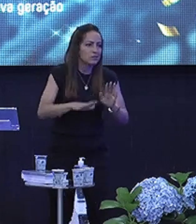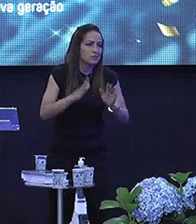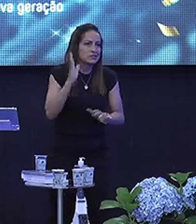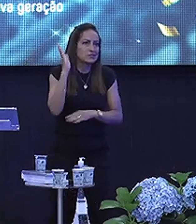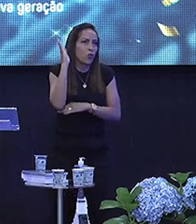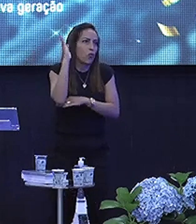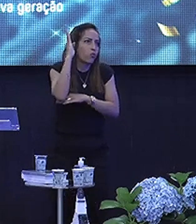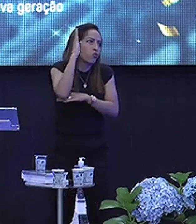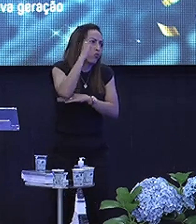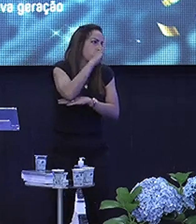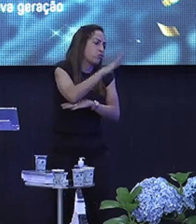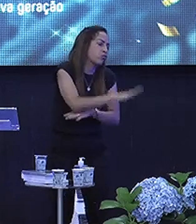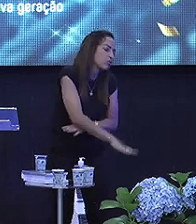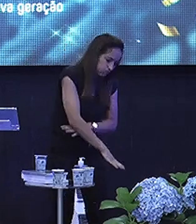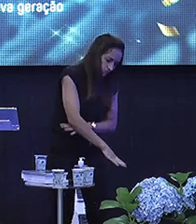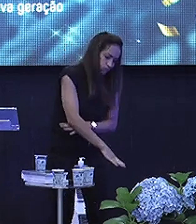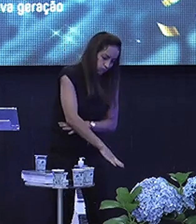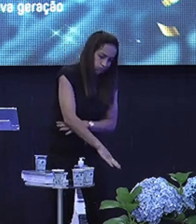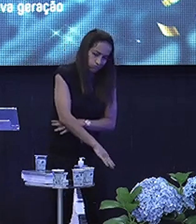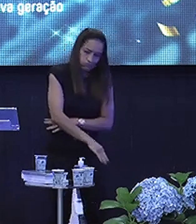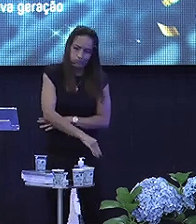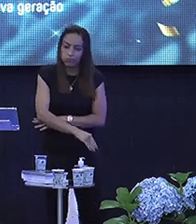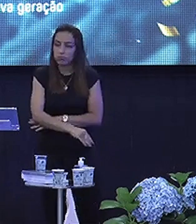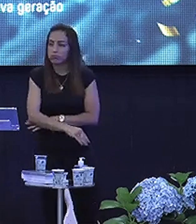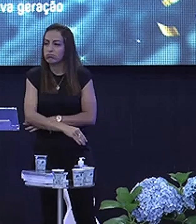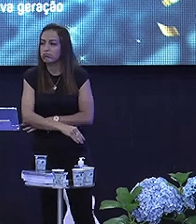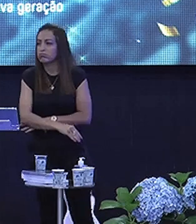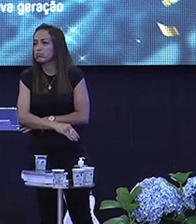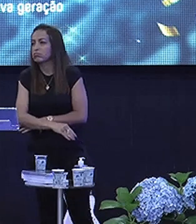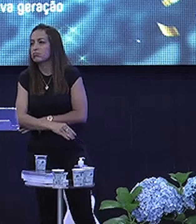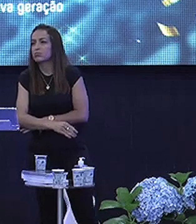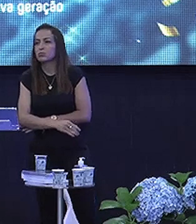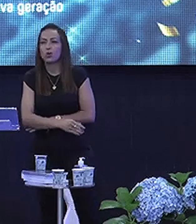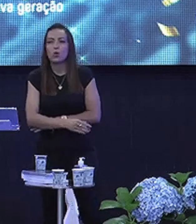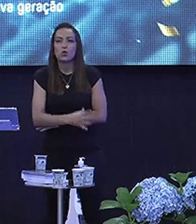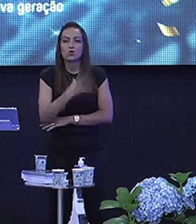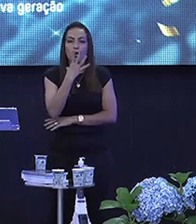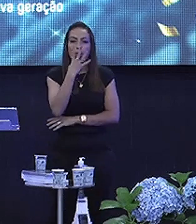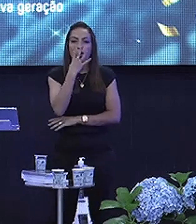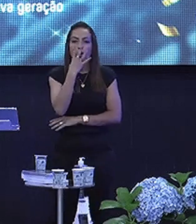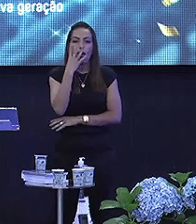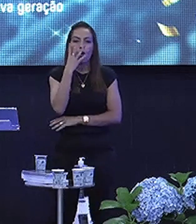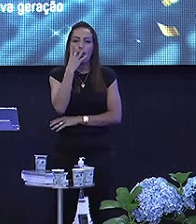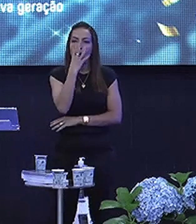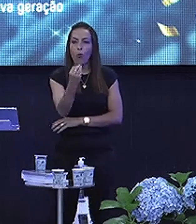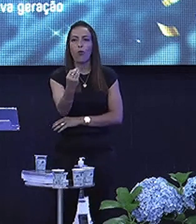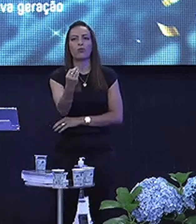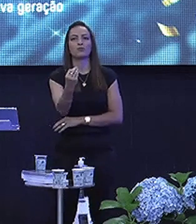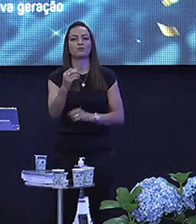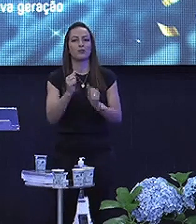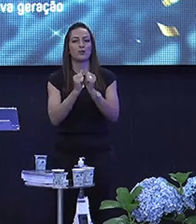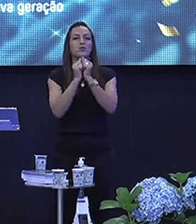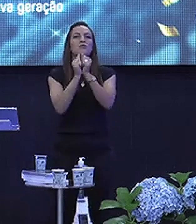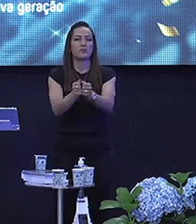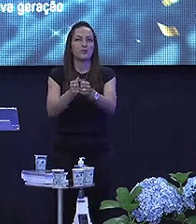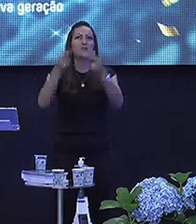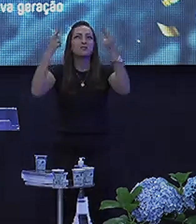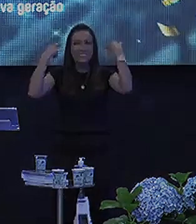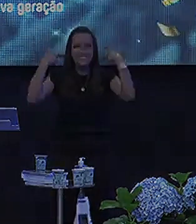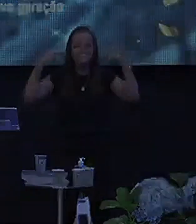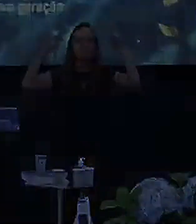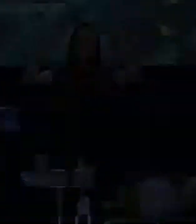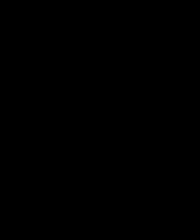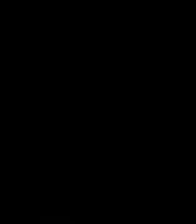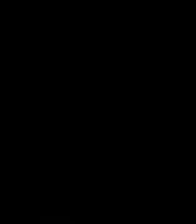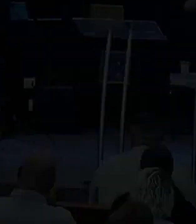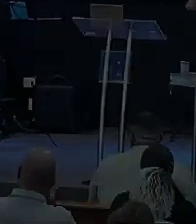inteira Aí você Coloca Os lobos No meio Das ovelhas Os caras Chegam lá No ouvido Fala assim